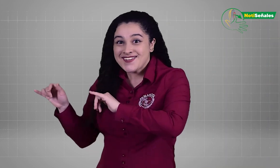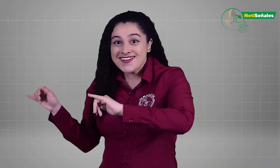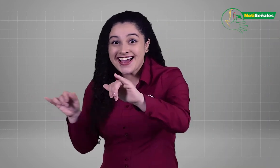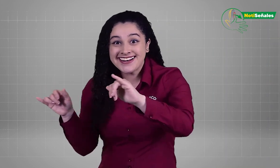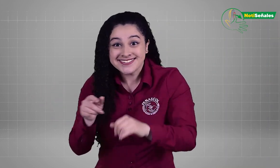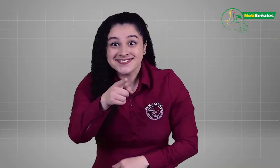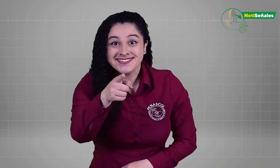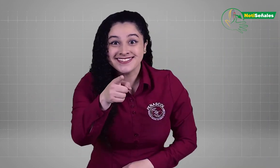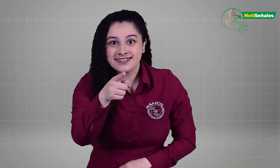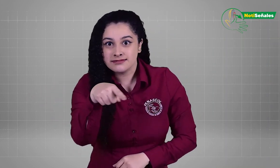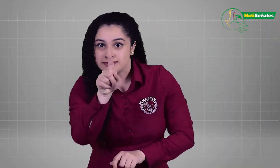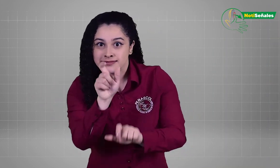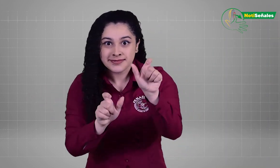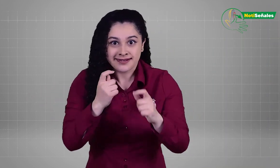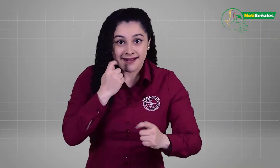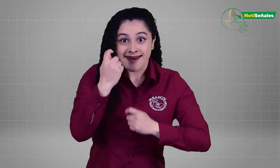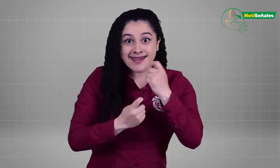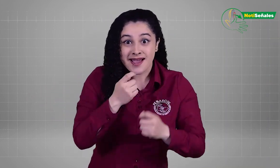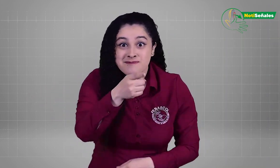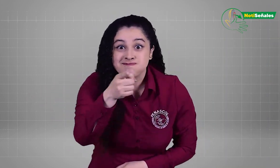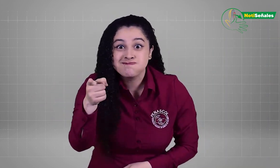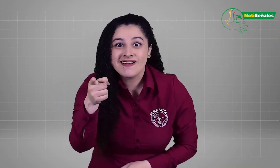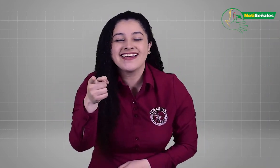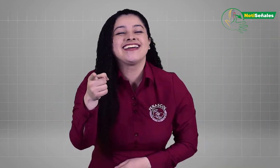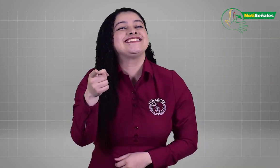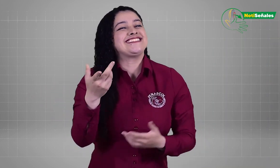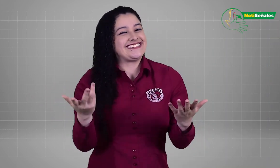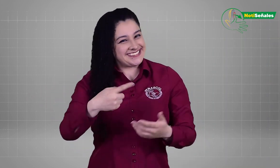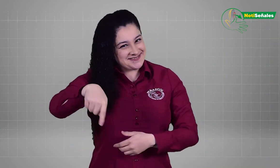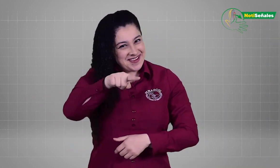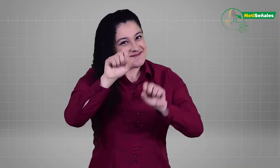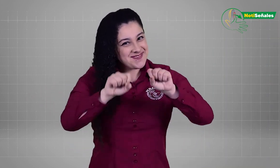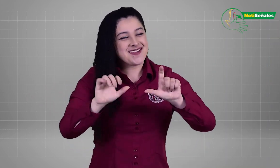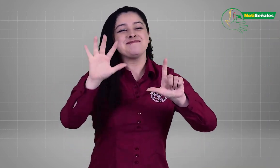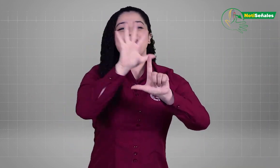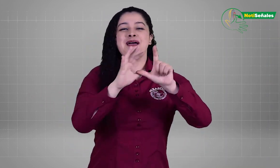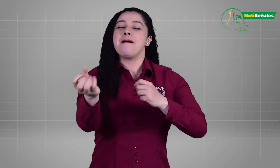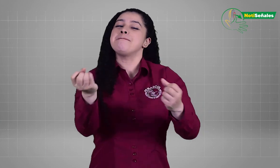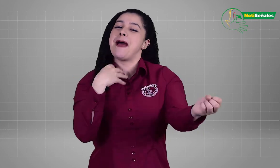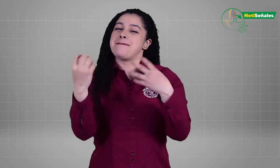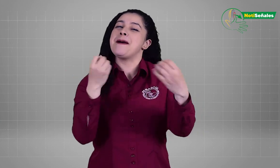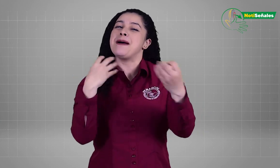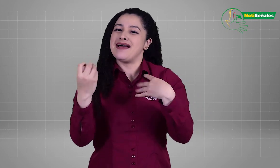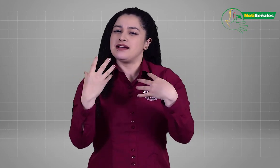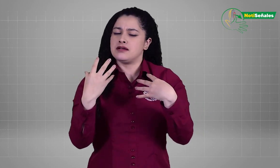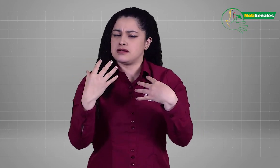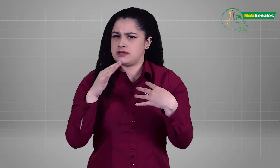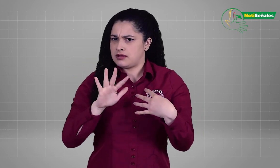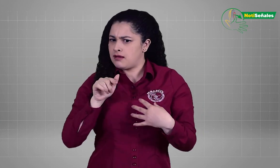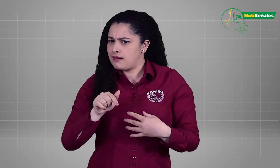¿Te identificaste con alguno de estos? ¿Tienes tu propio negocio? Envíanos tu video, pero ten en cuenta los siguientes parámetros.